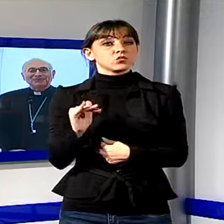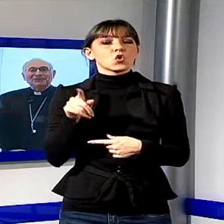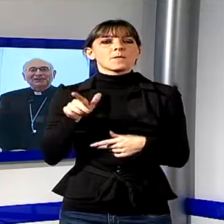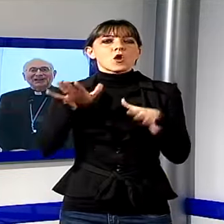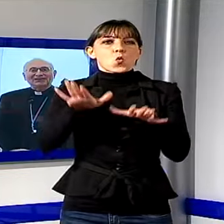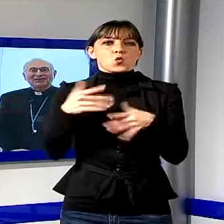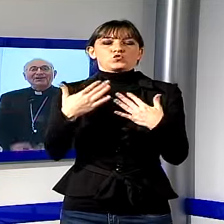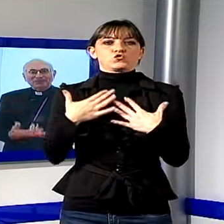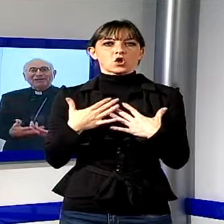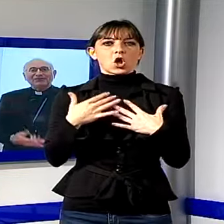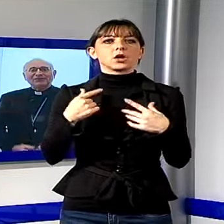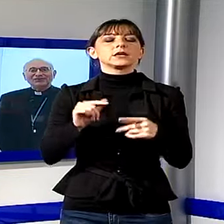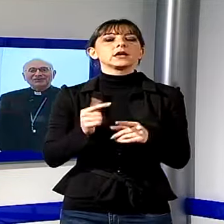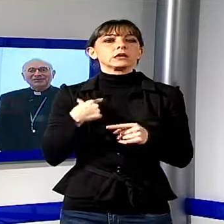uno per l'altro, impariamolo dal Vangelo.